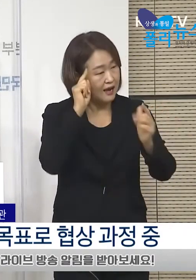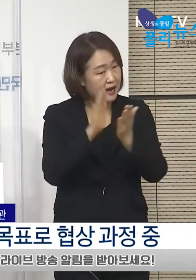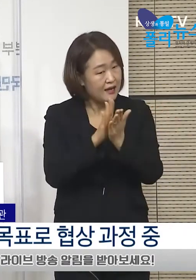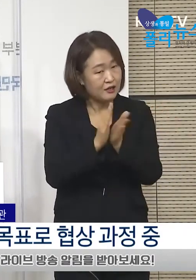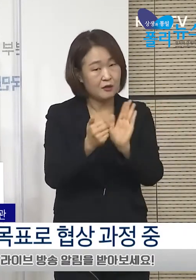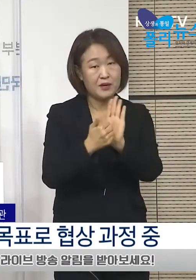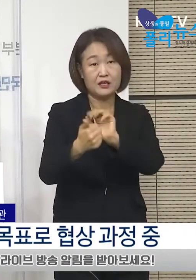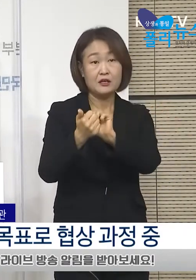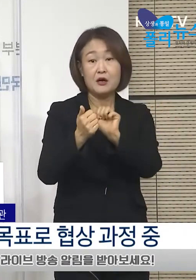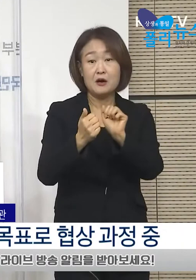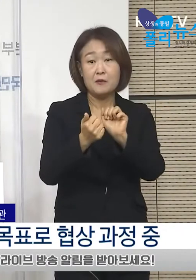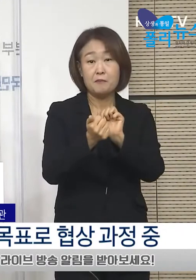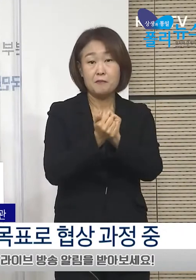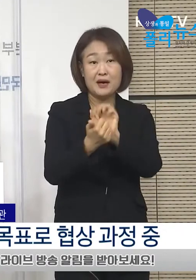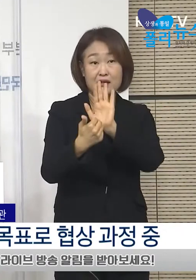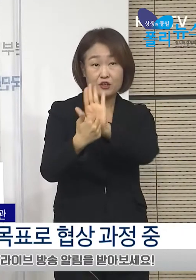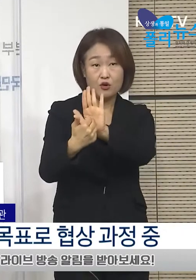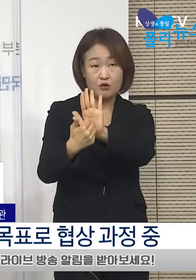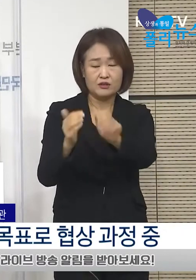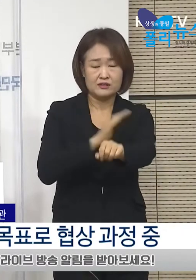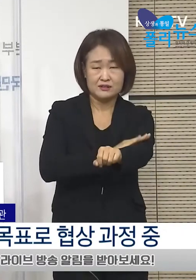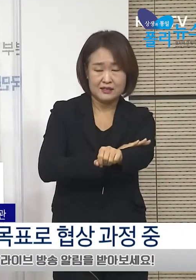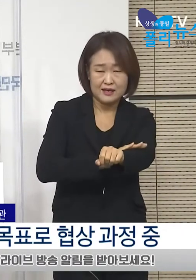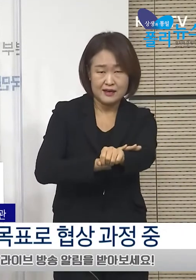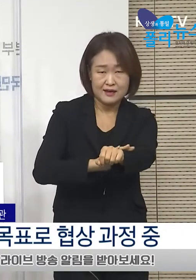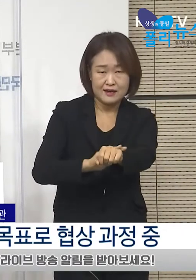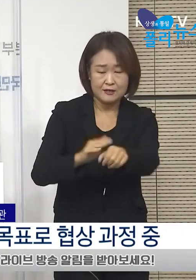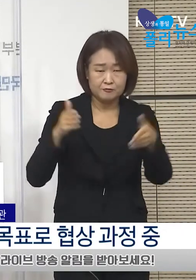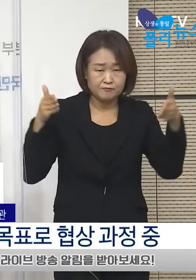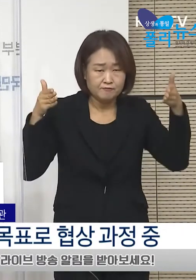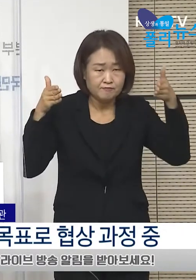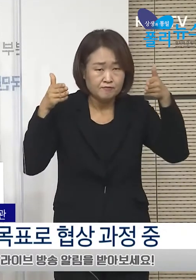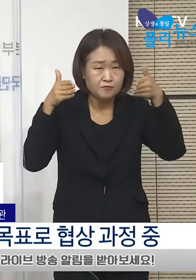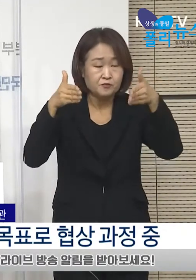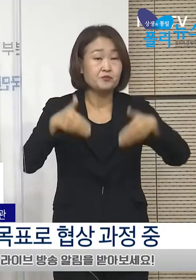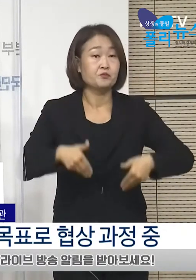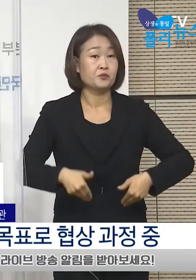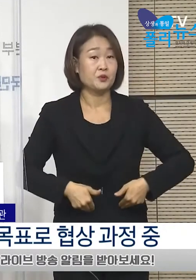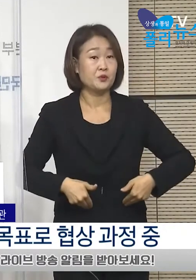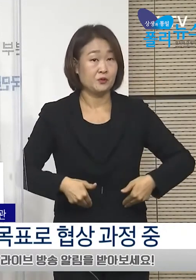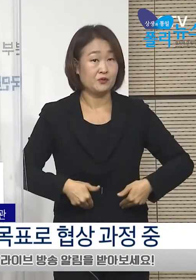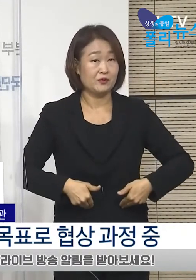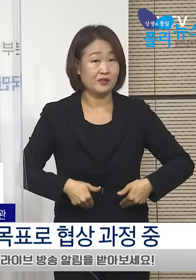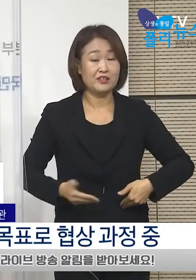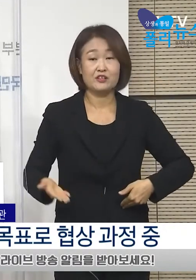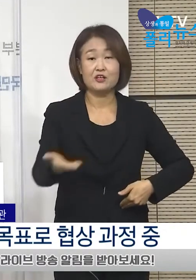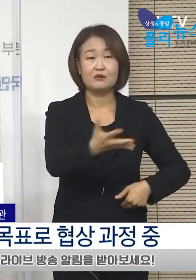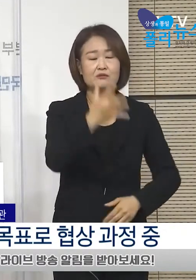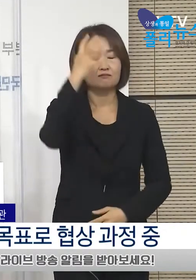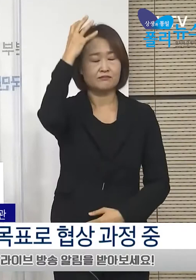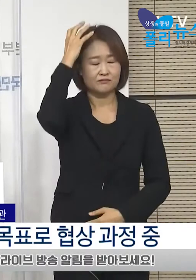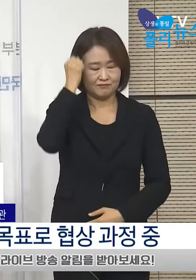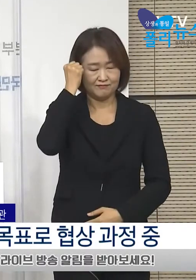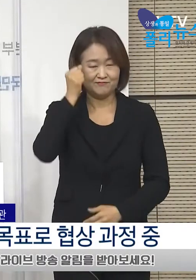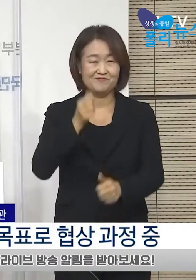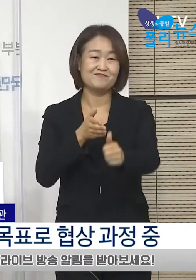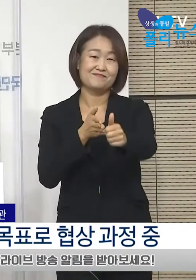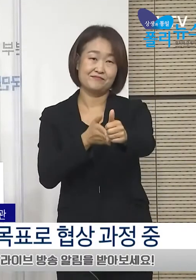코로나19를 통제하는 데 집중해야 하는 시기임을 상기해 주시기 바랍니다.